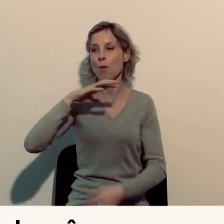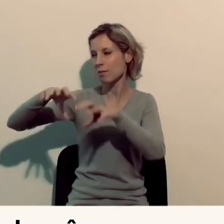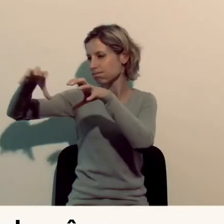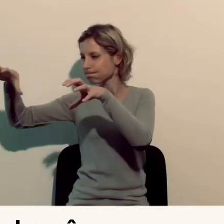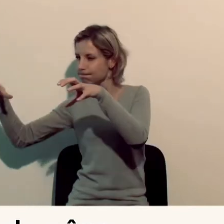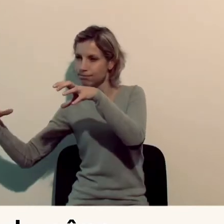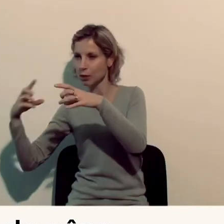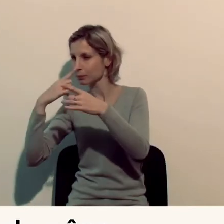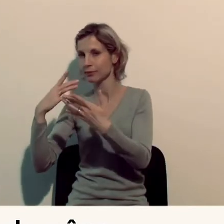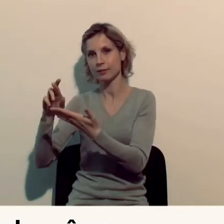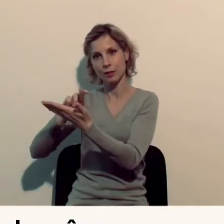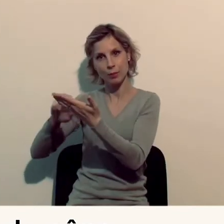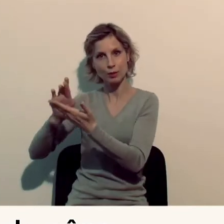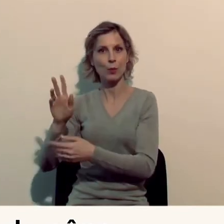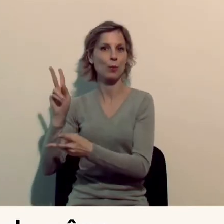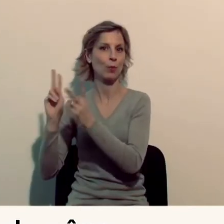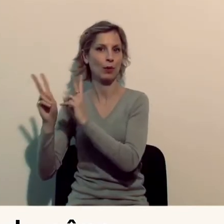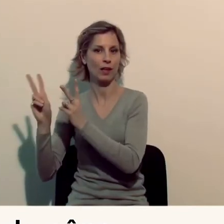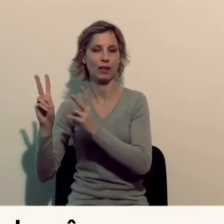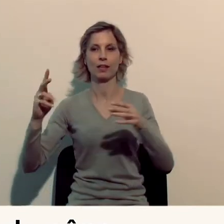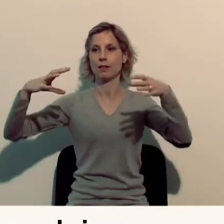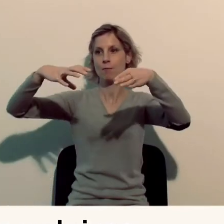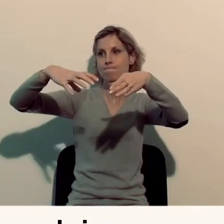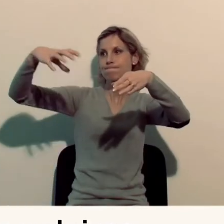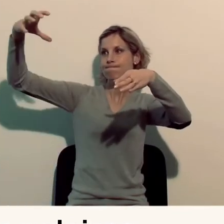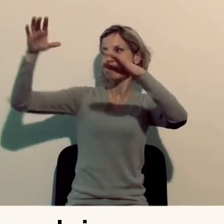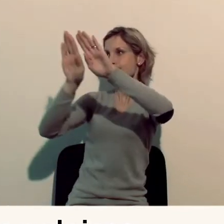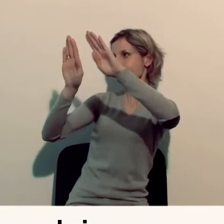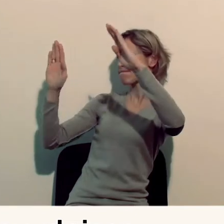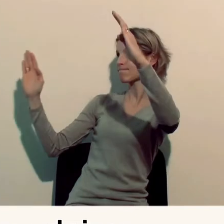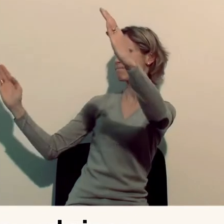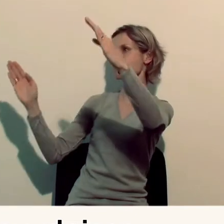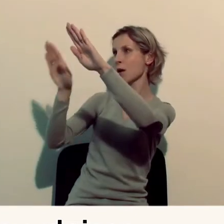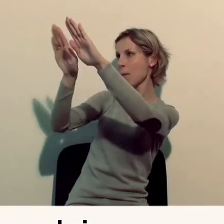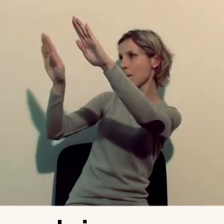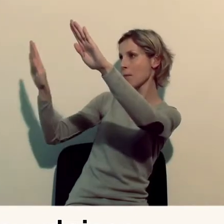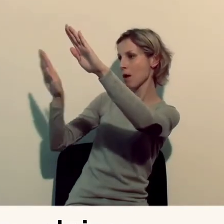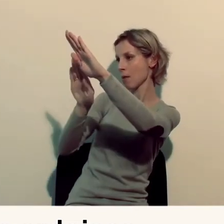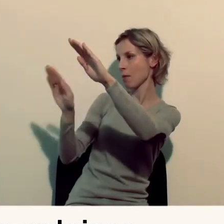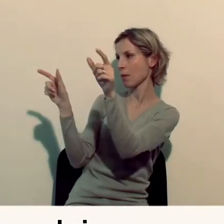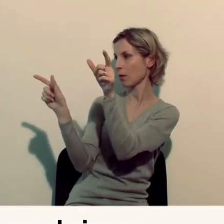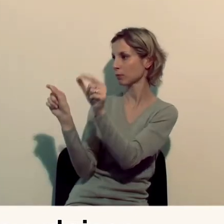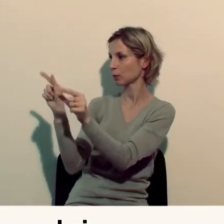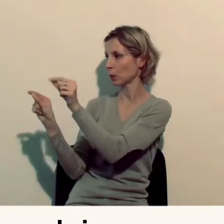Les écailles de zingue du cône de l'espace des sciences rappellent les toits en ardoise typiques de la région.